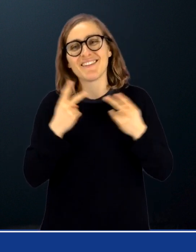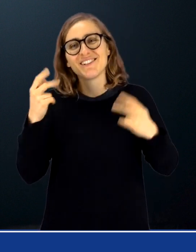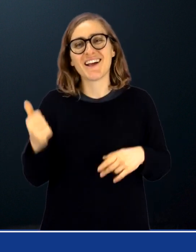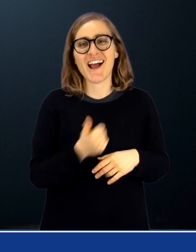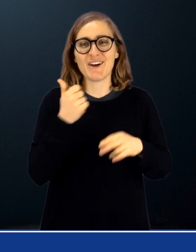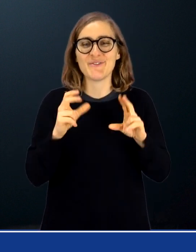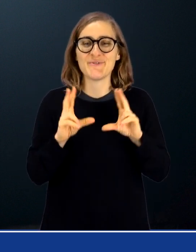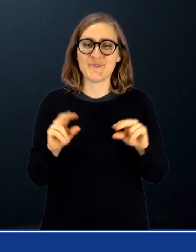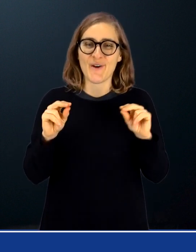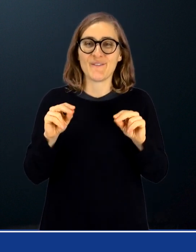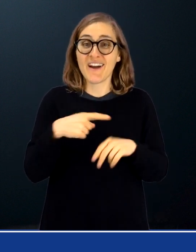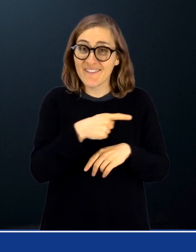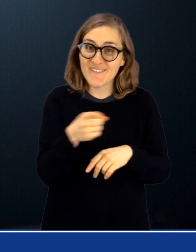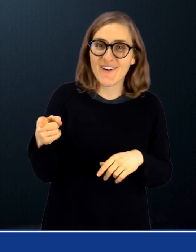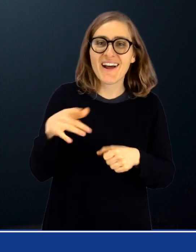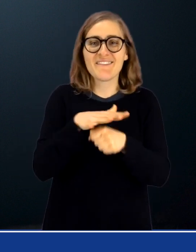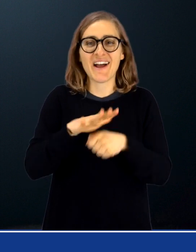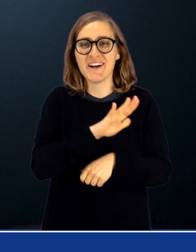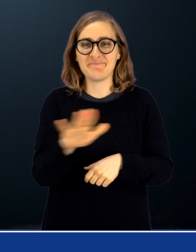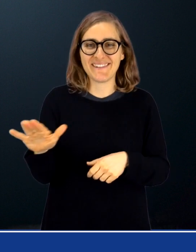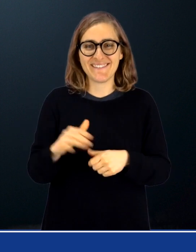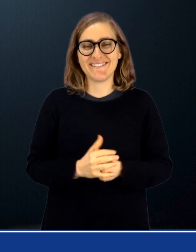e felice anno nuovo A voi e alle vostre famiglie